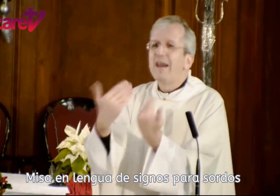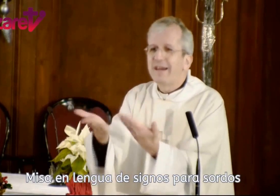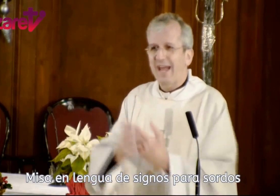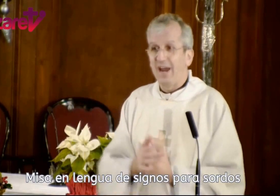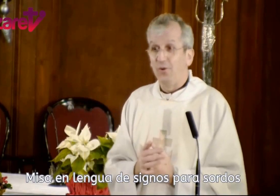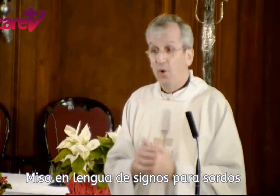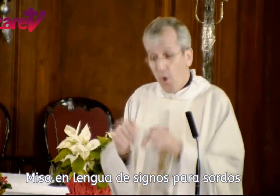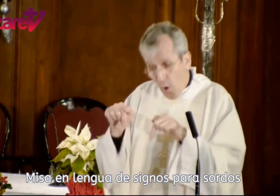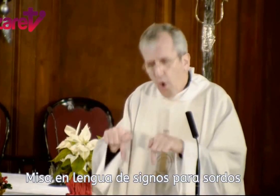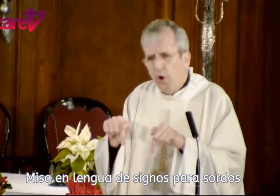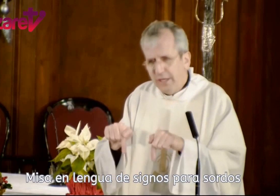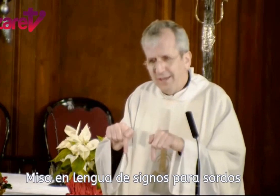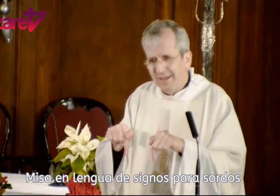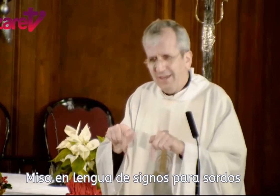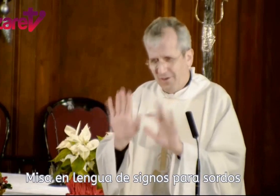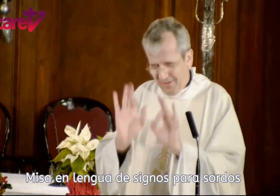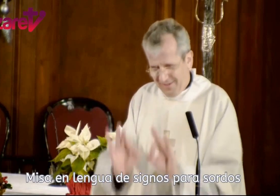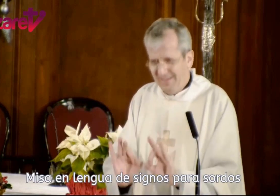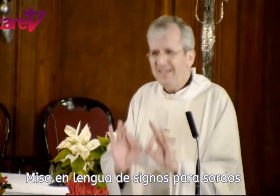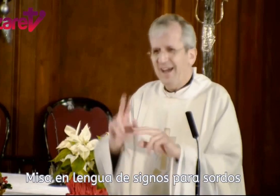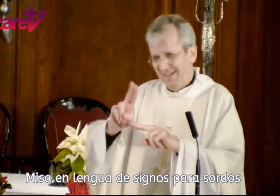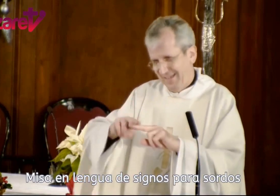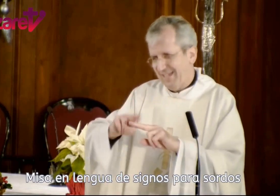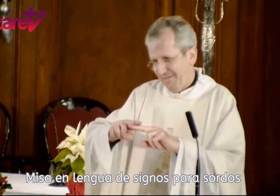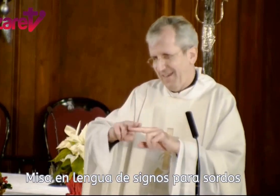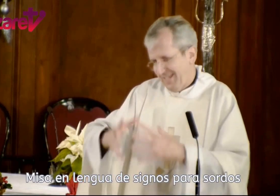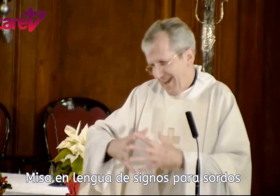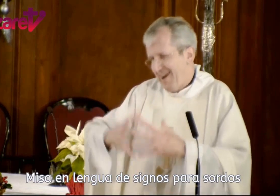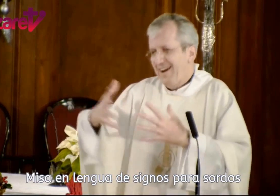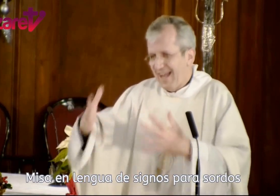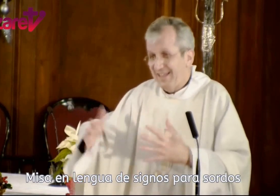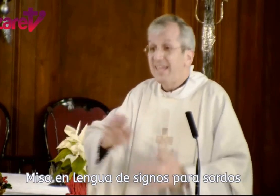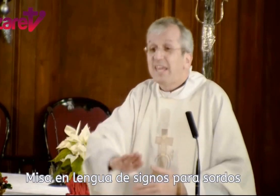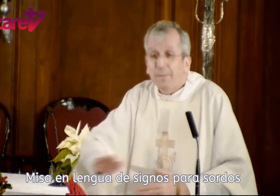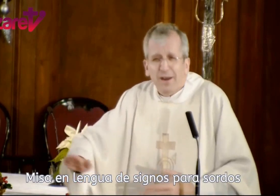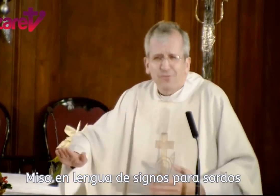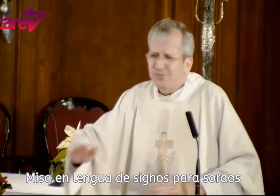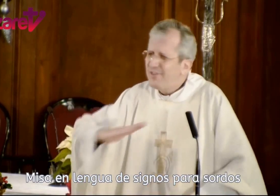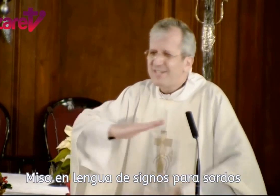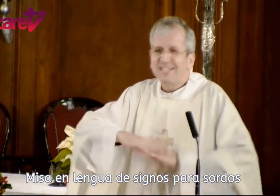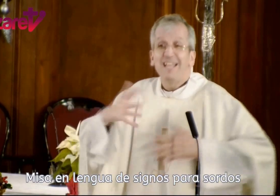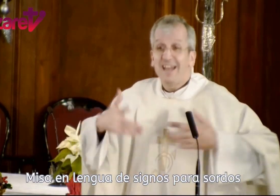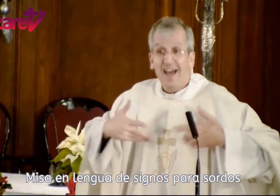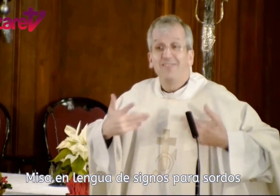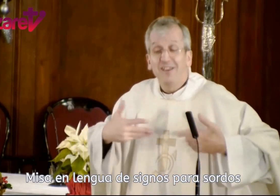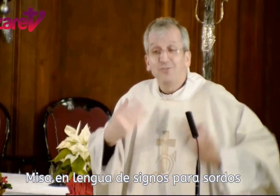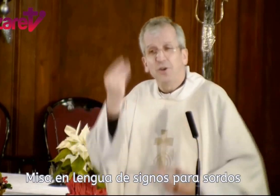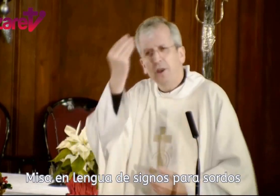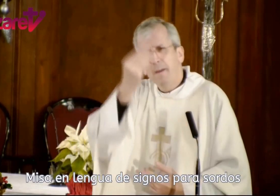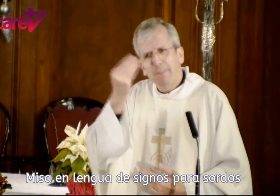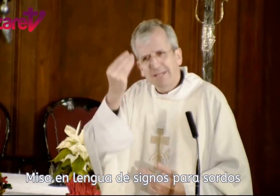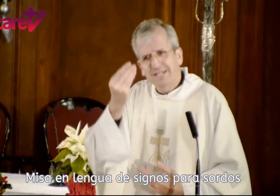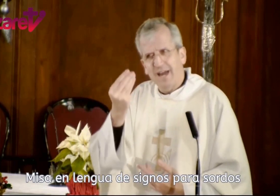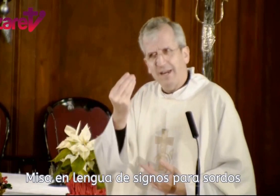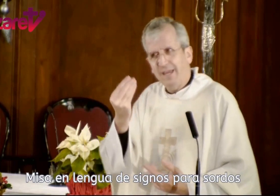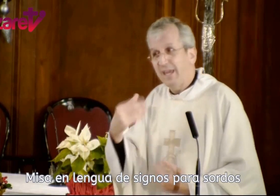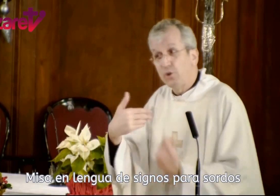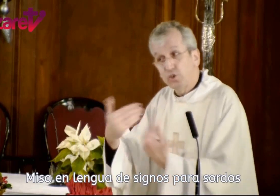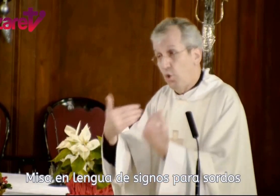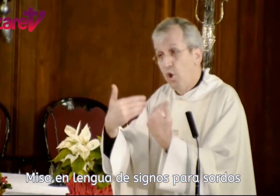regalo. Hoy, día de esta fiesta grande y que para los niños está llena de ilusión, pensar que no sólo